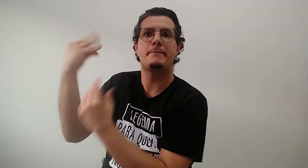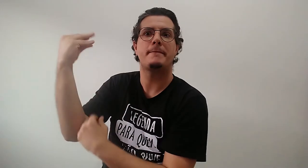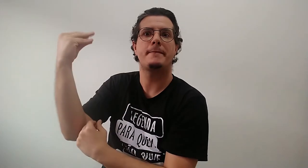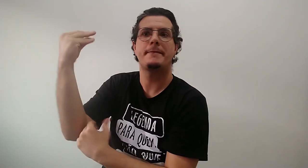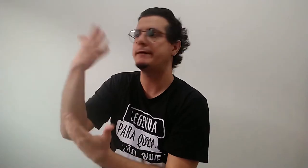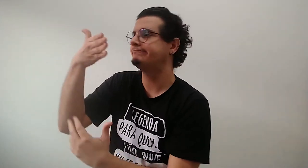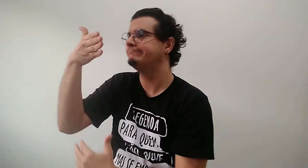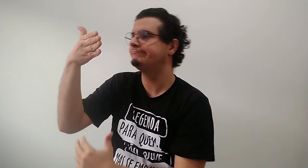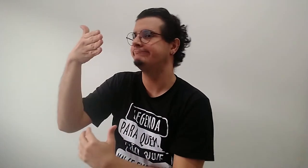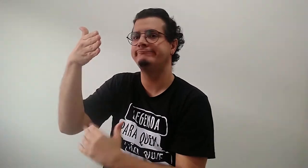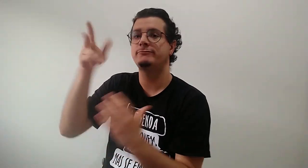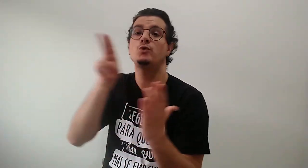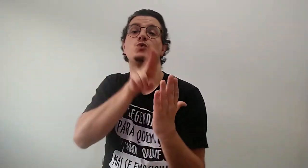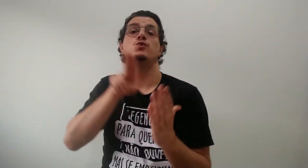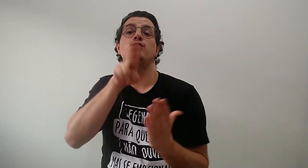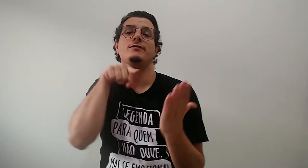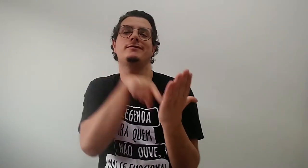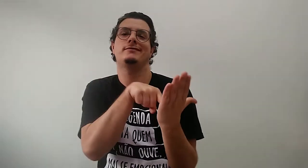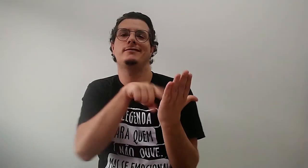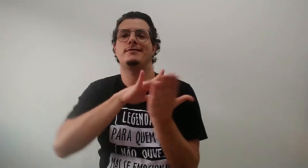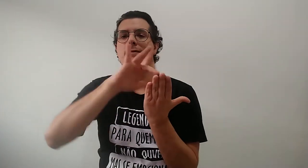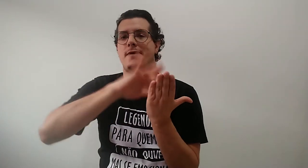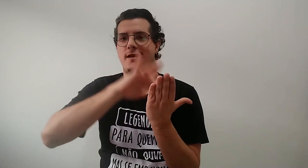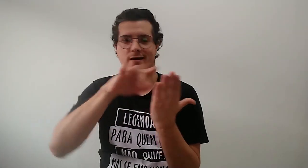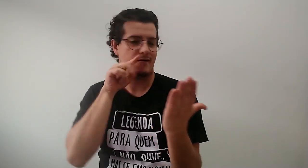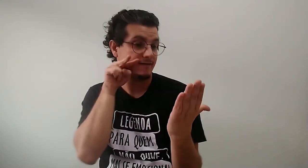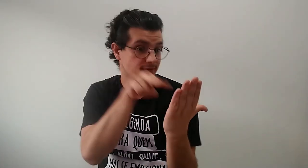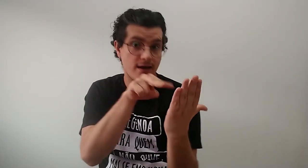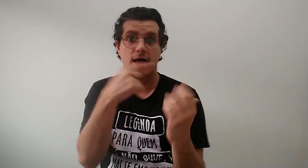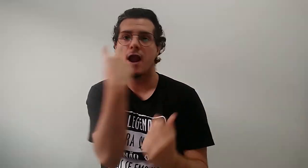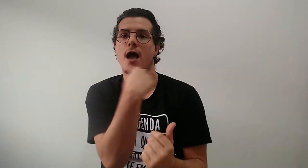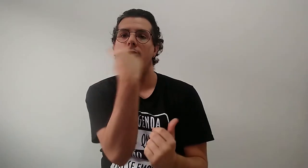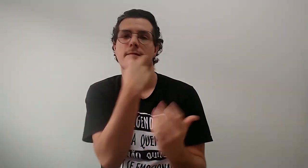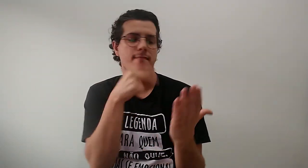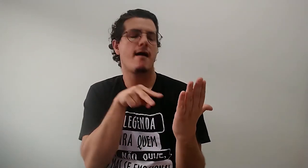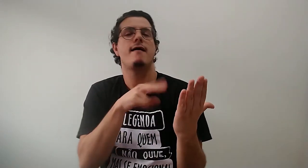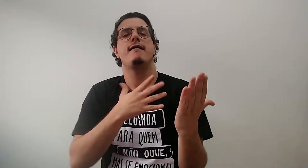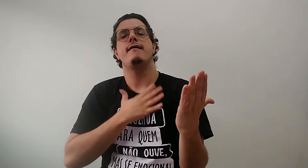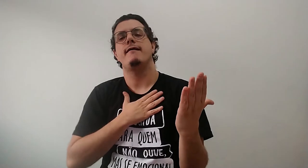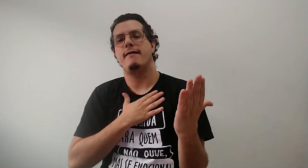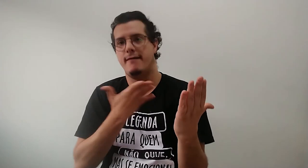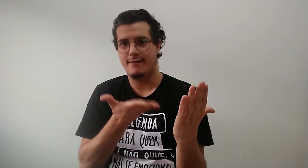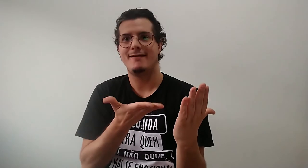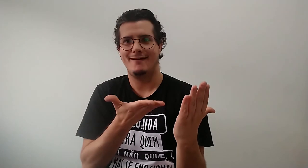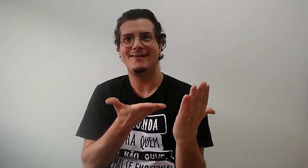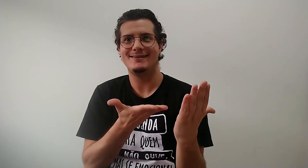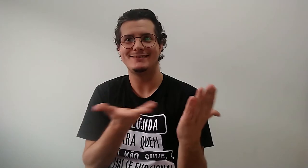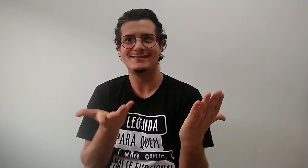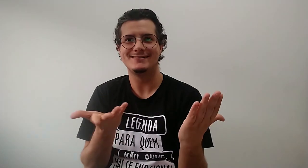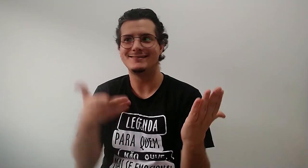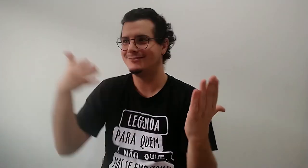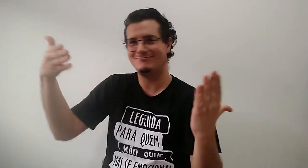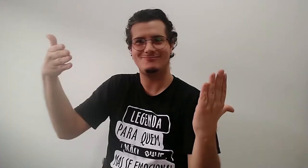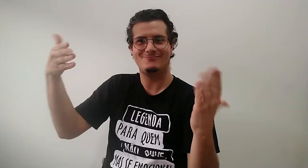tablets computadores o que permitiria a visualidade do palestrante em tamanho